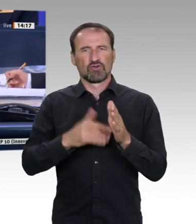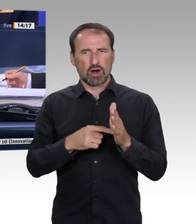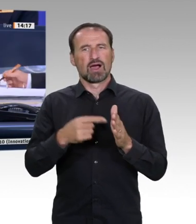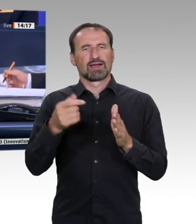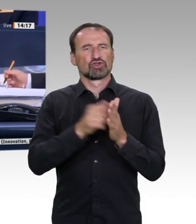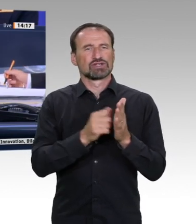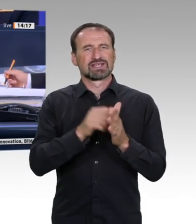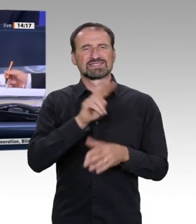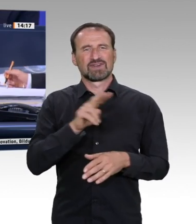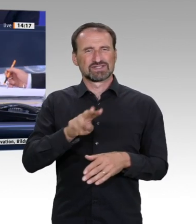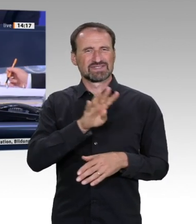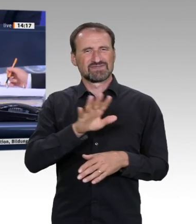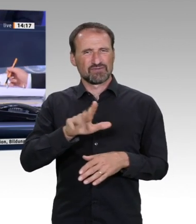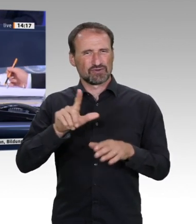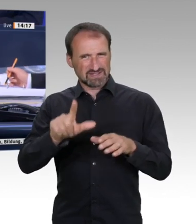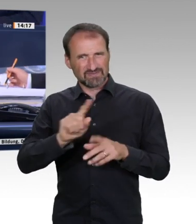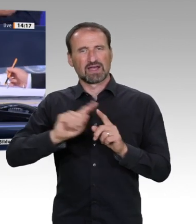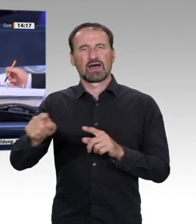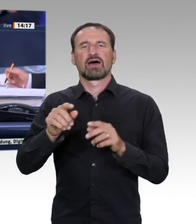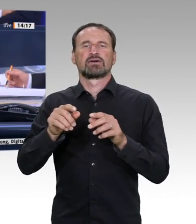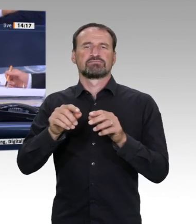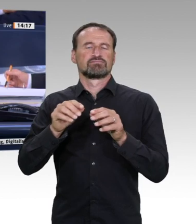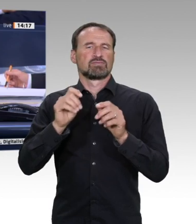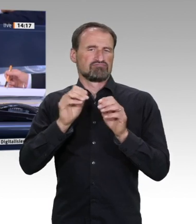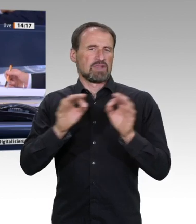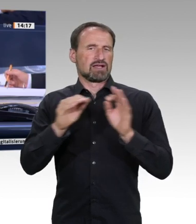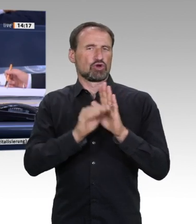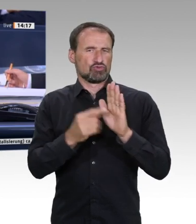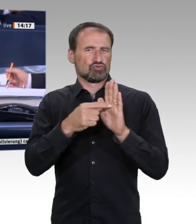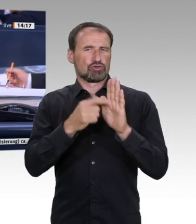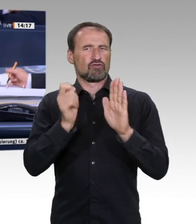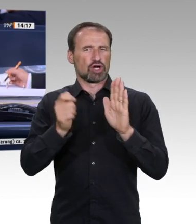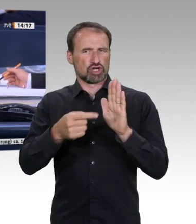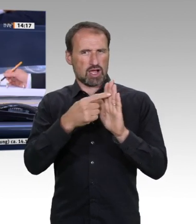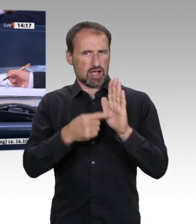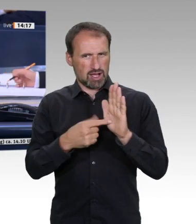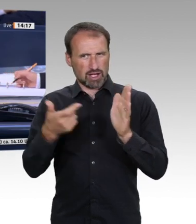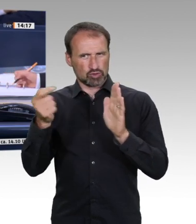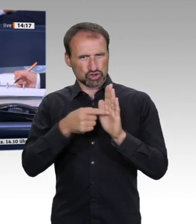und Energie zu dem Antrag der Fraktion der FDP mit dem Titel Programm zur Beschleunigung der Digitalisierung in Deutschland.